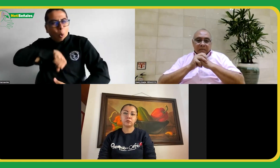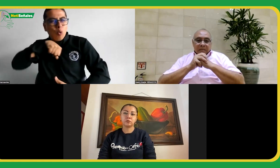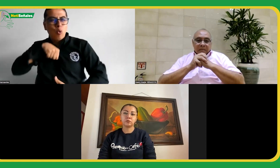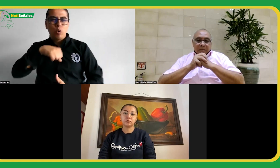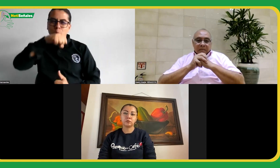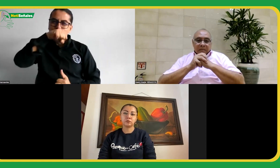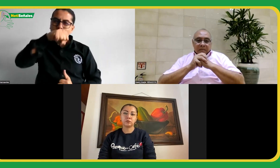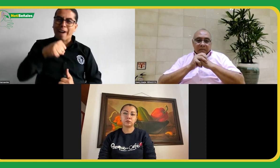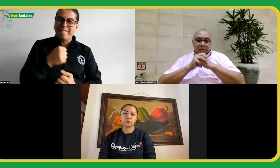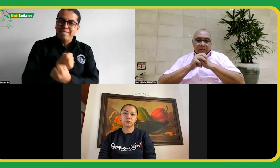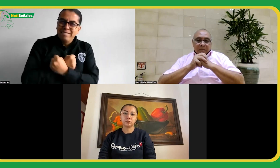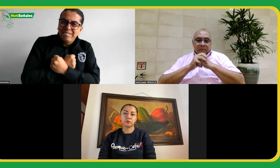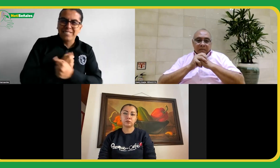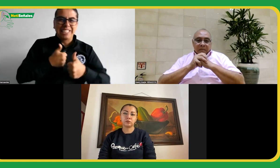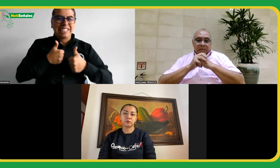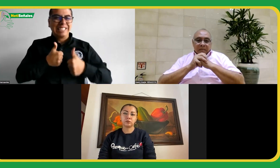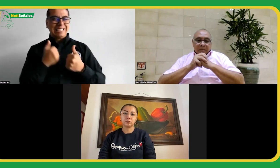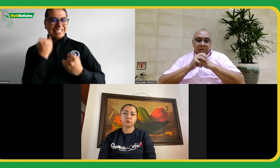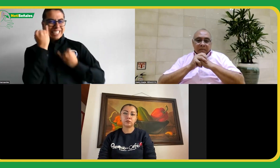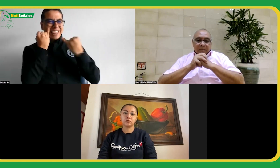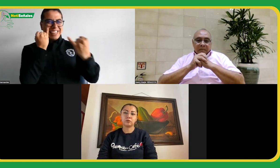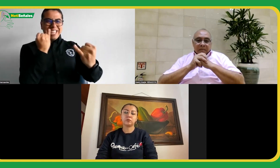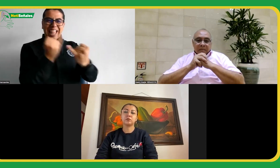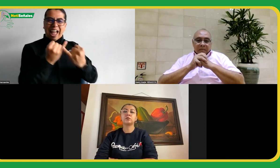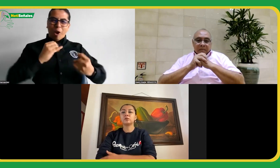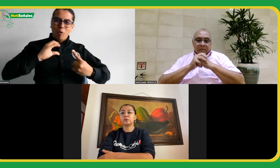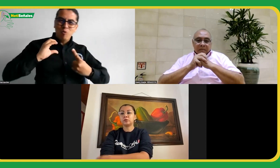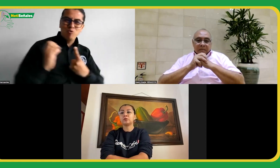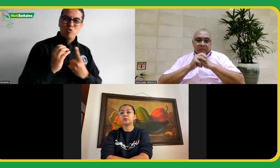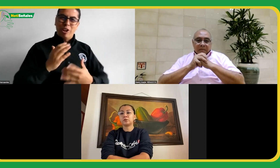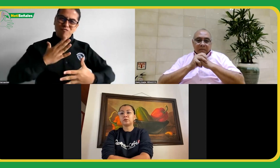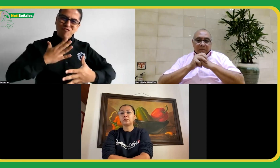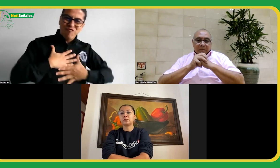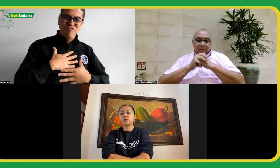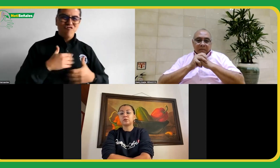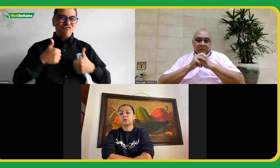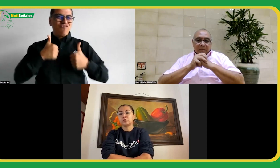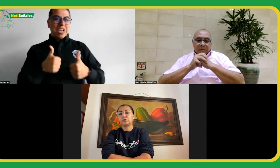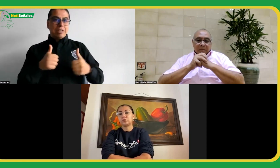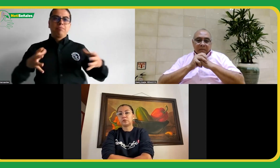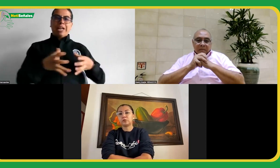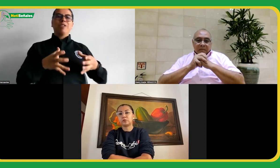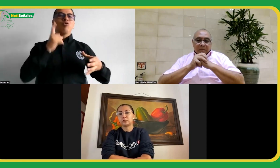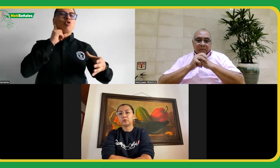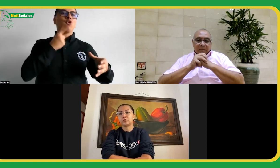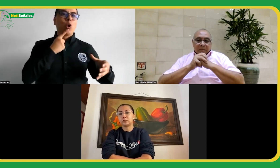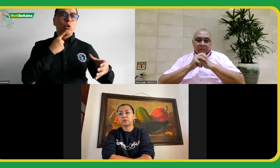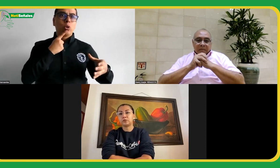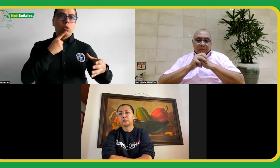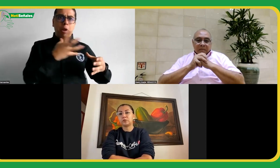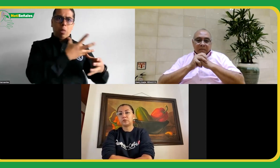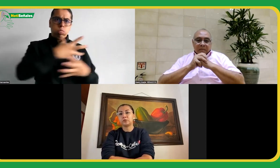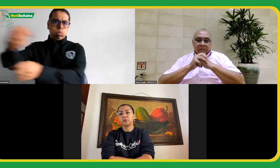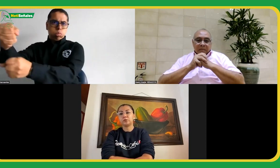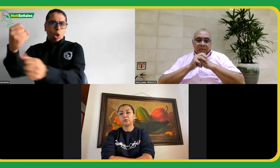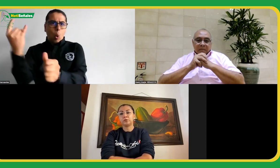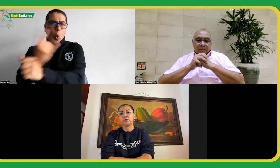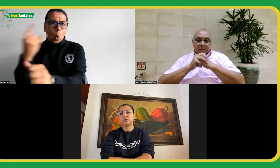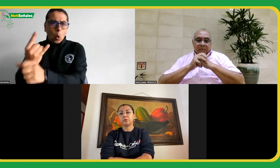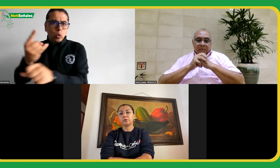personas sordas entonces que la bandera también se debía utilizar como en espacios en donde convergieran los oyentes por eso